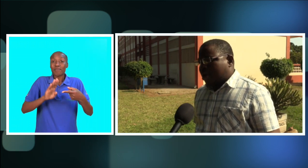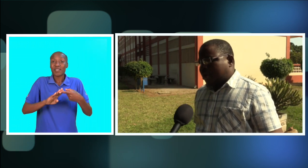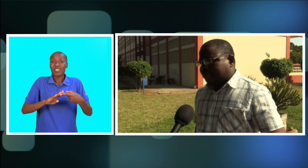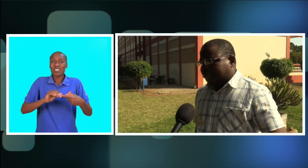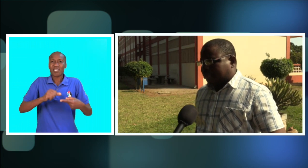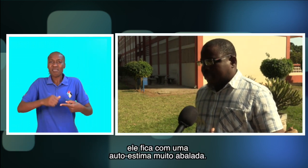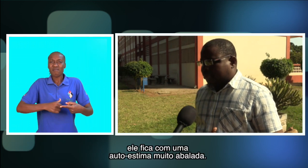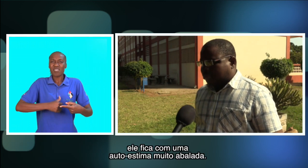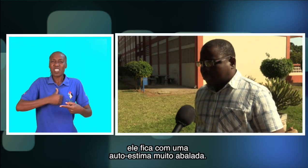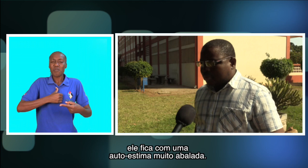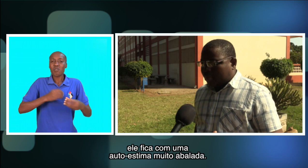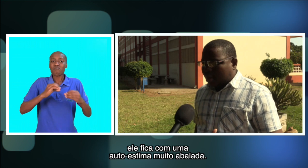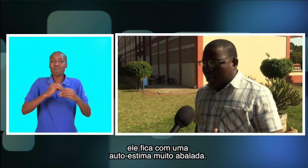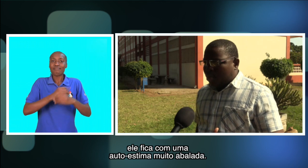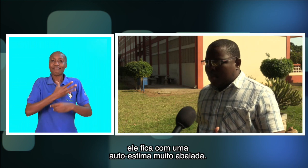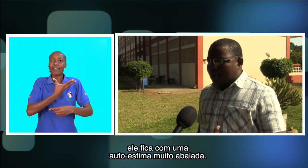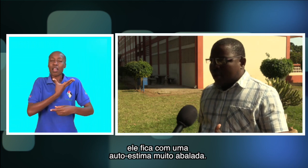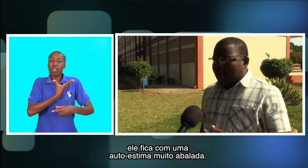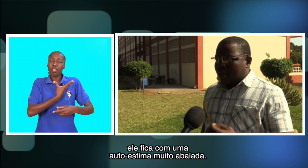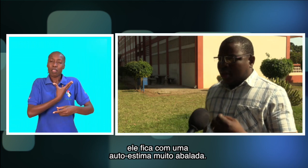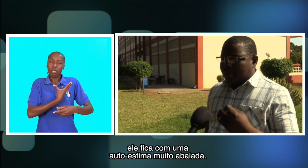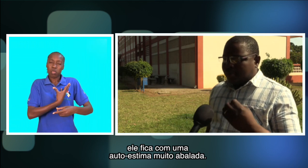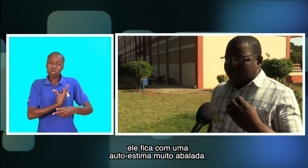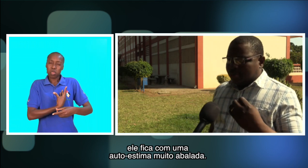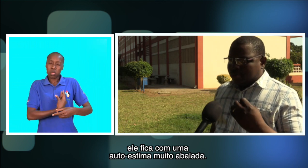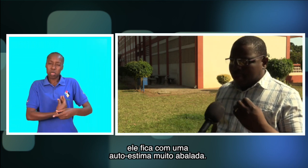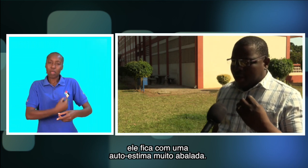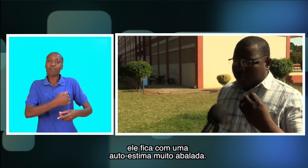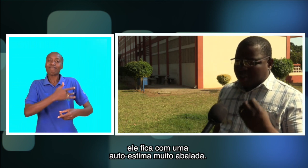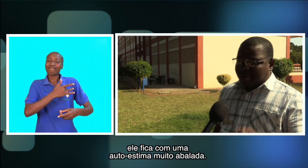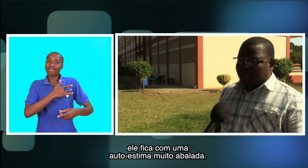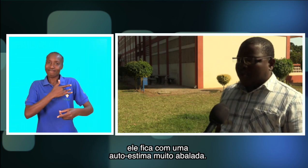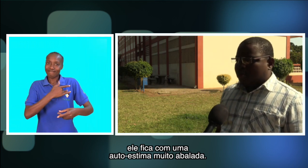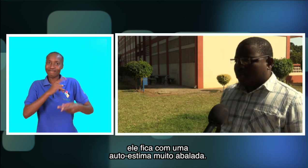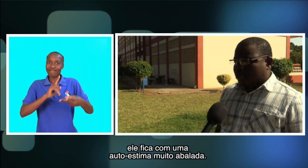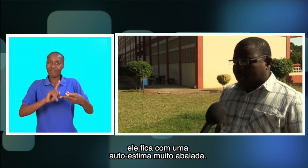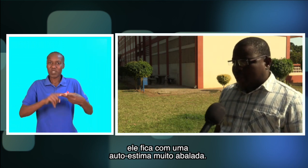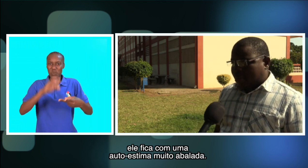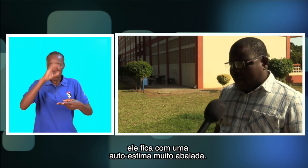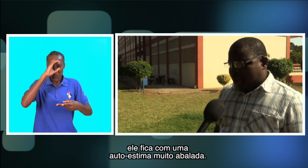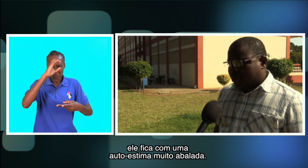uma autoestima muito abalada.